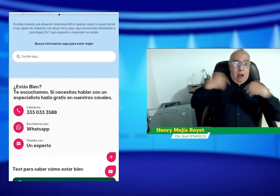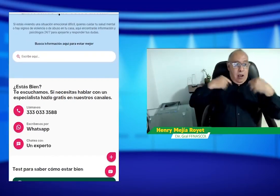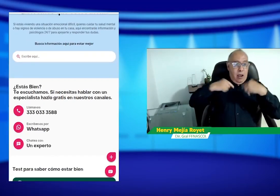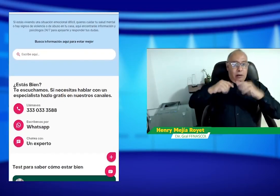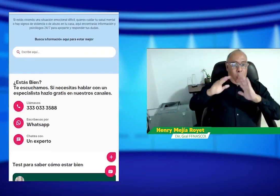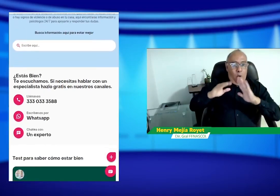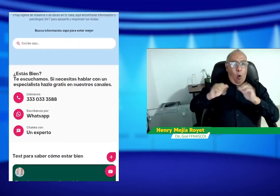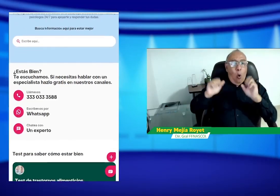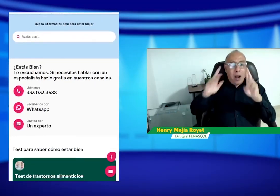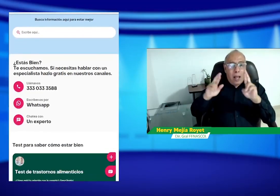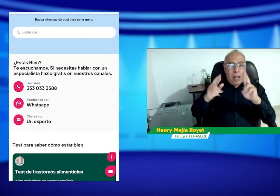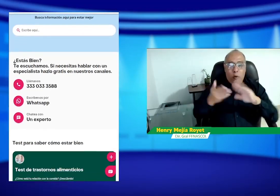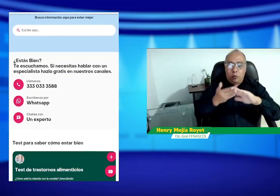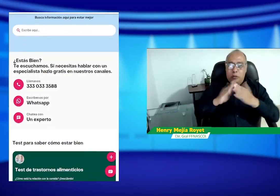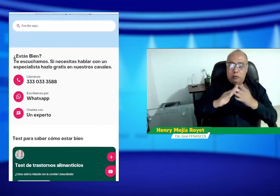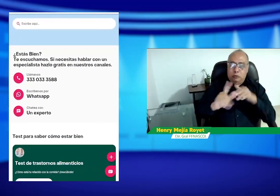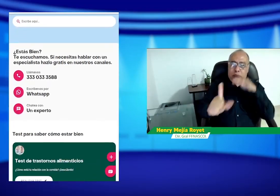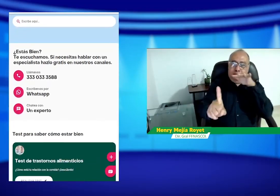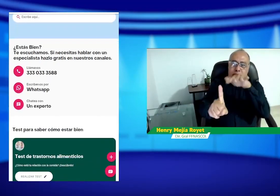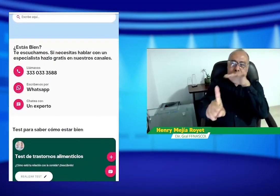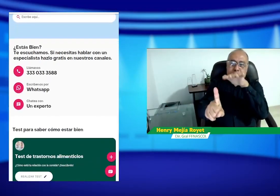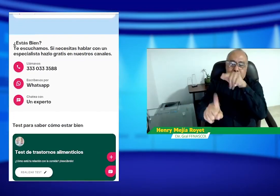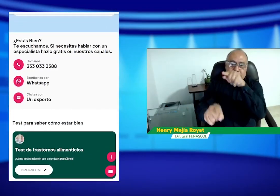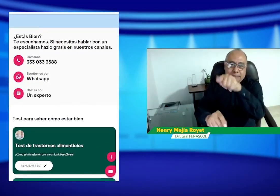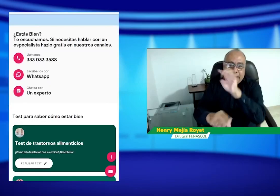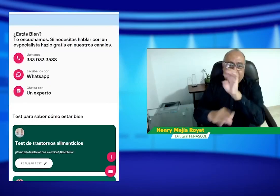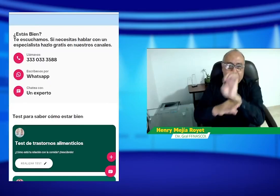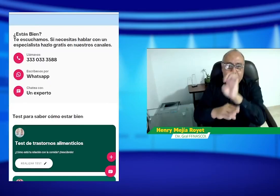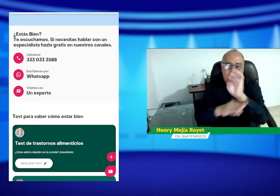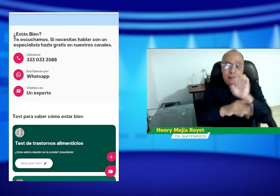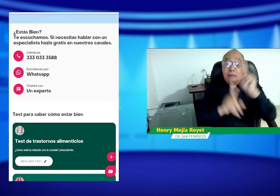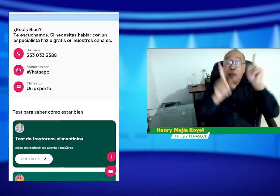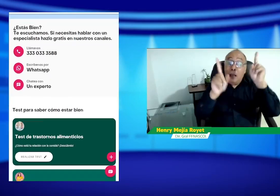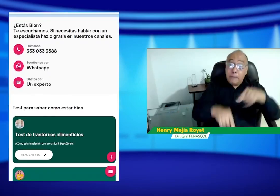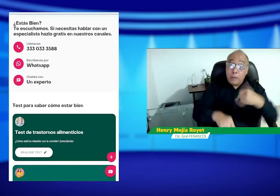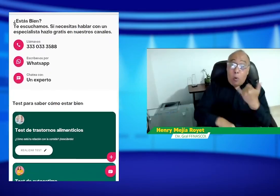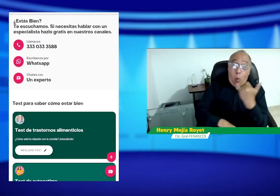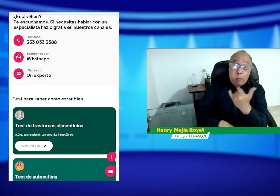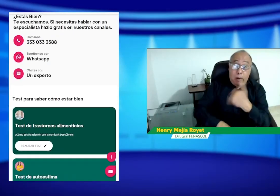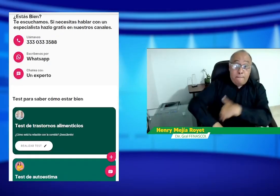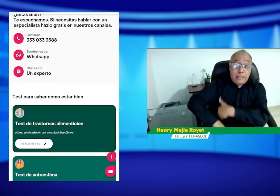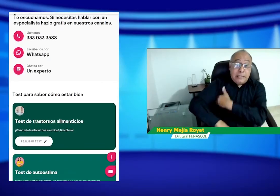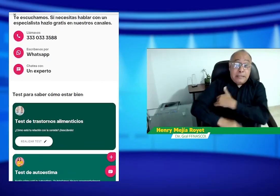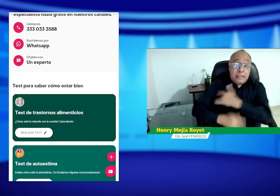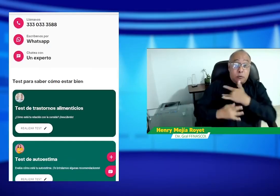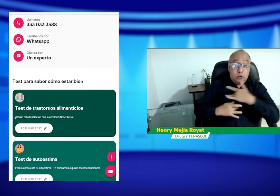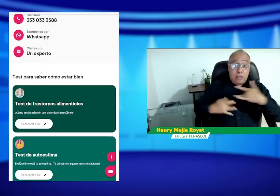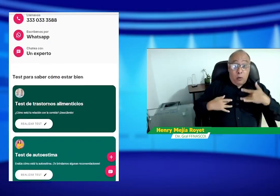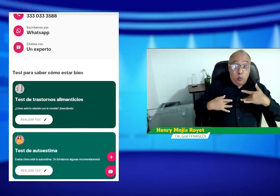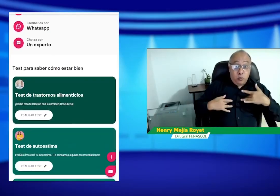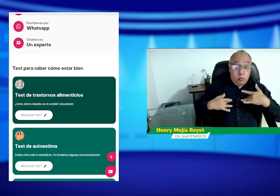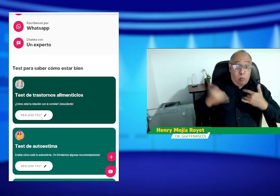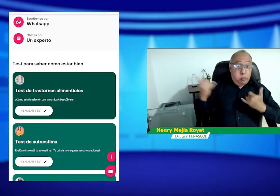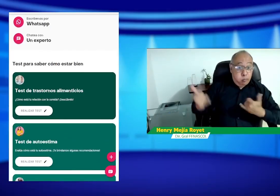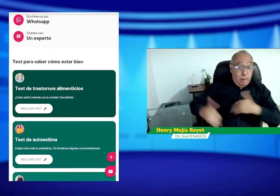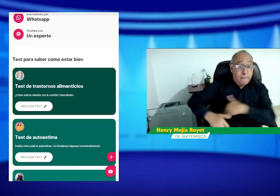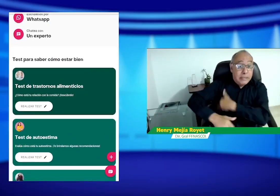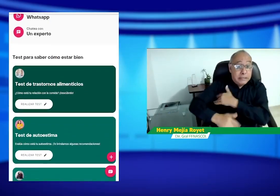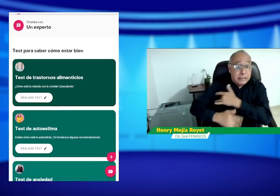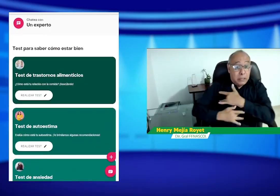y es que muchos como que nos dicen Fenascol pone los servicios de interpretación y quizás la incidencia no es tanto hacia nosotros sino también hacia las